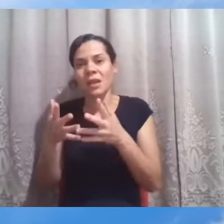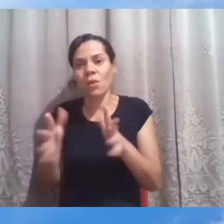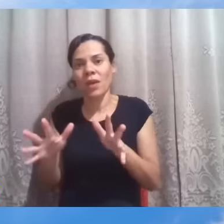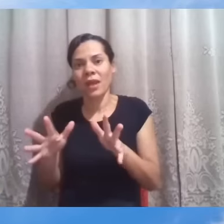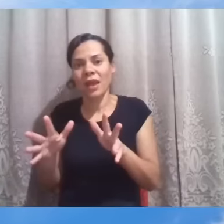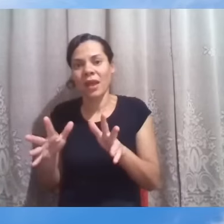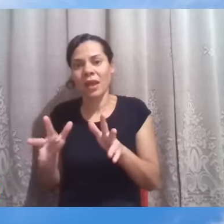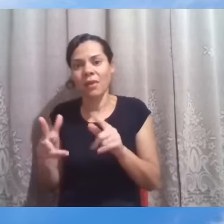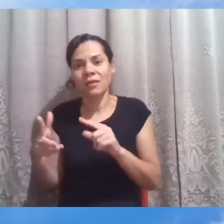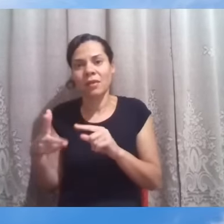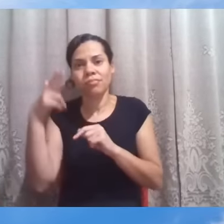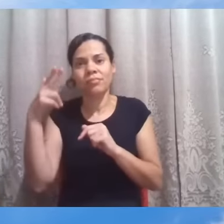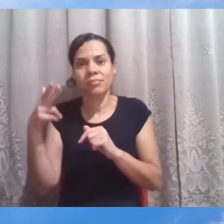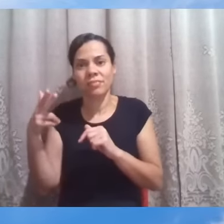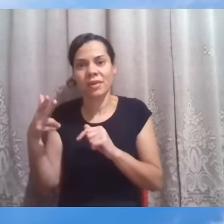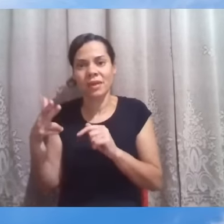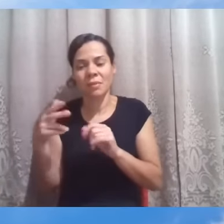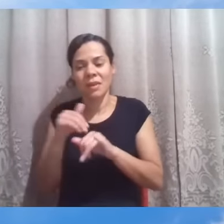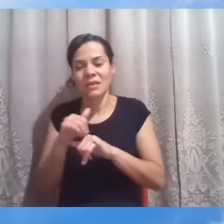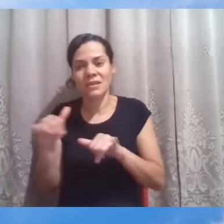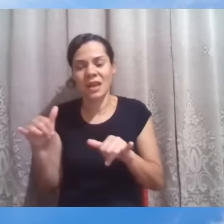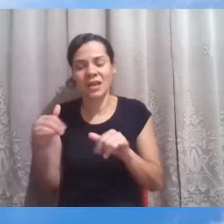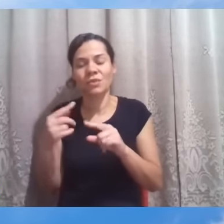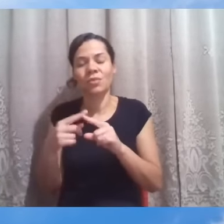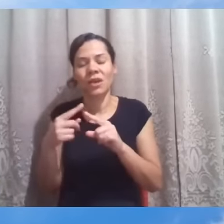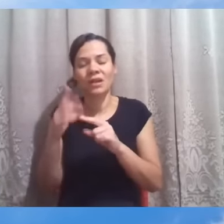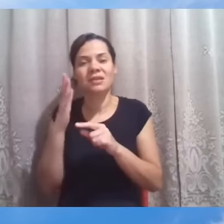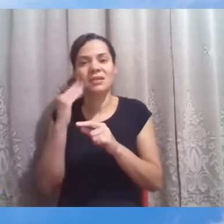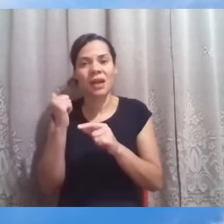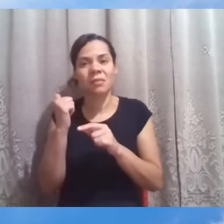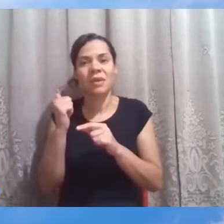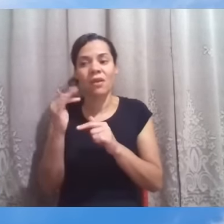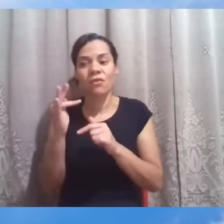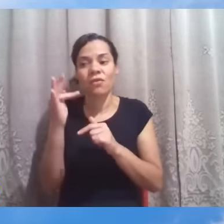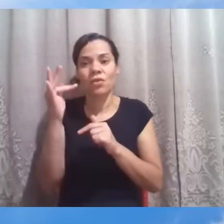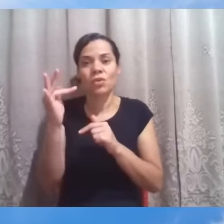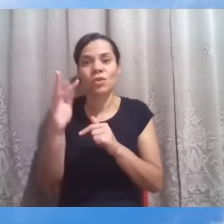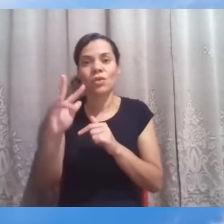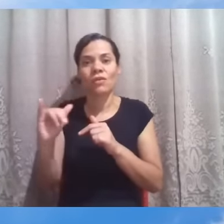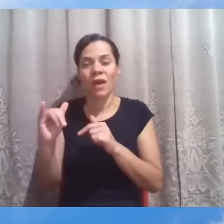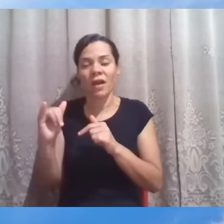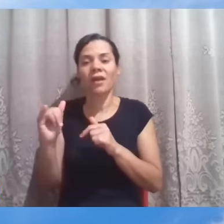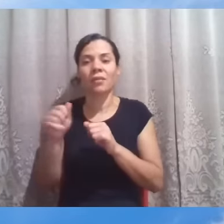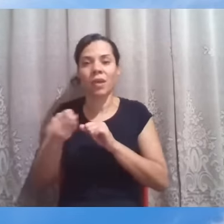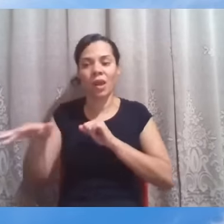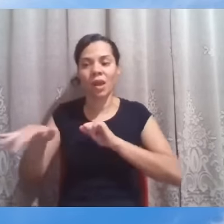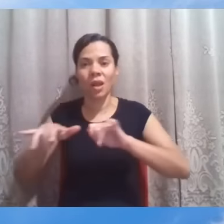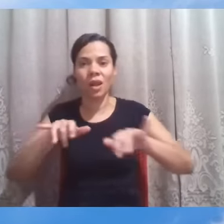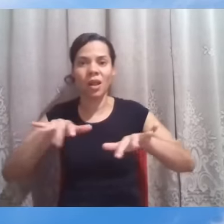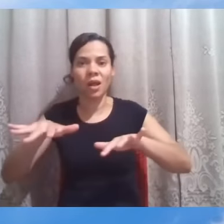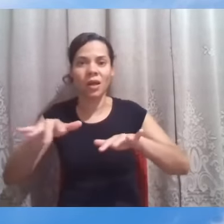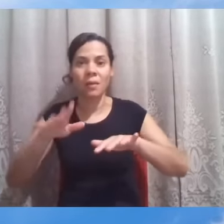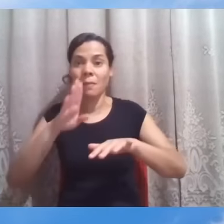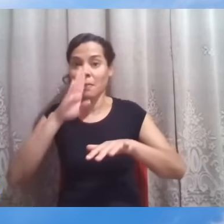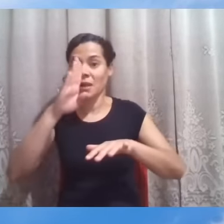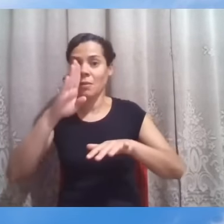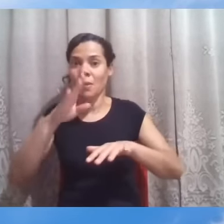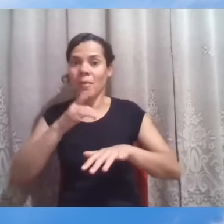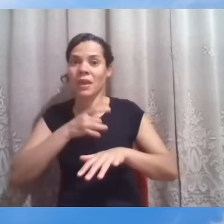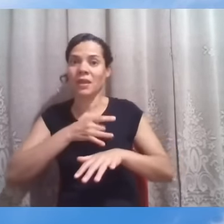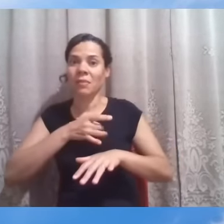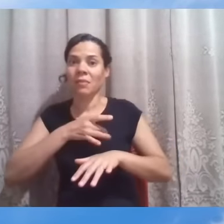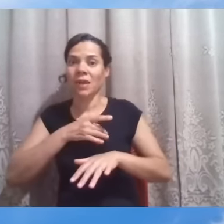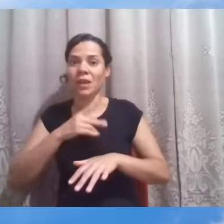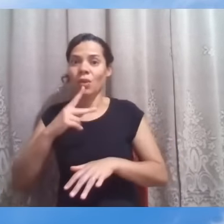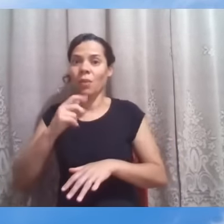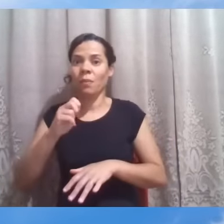início. Porque ele sabia que mais tarde ocorreria essa expansão, principalmente por medo do apóstolo Paulo. Se ele